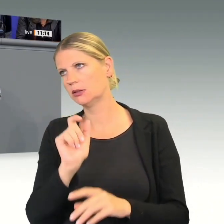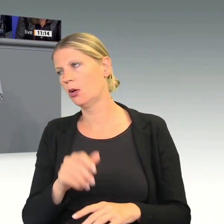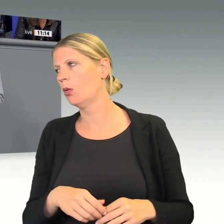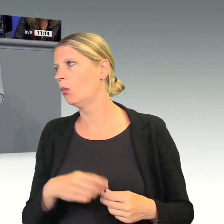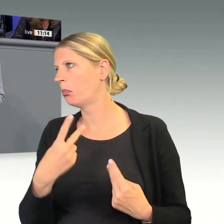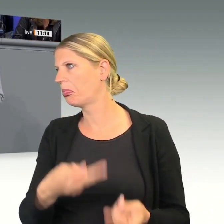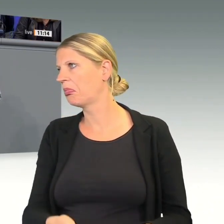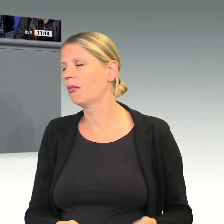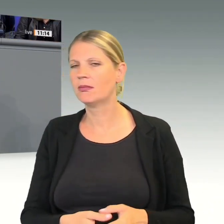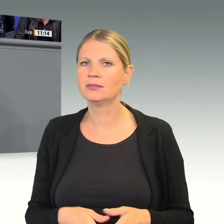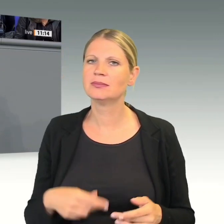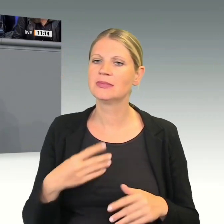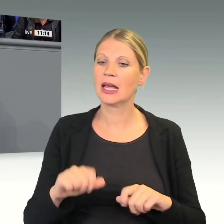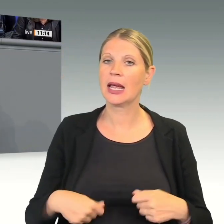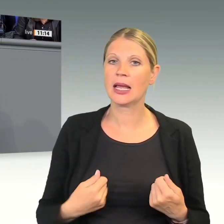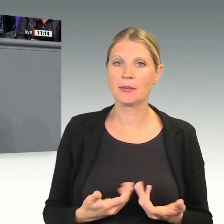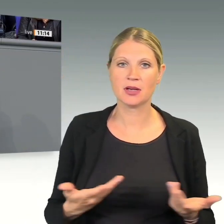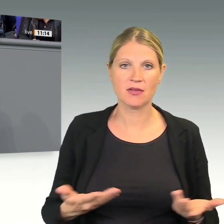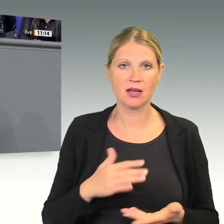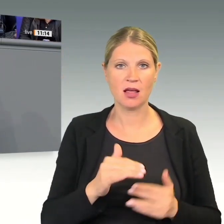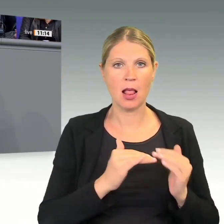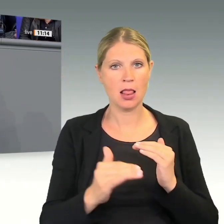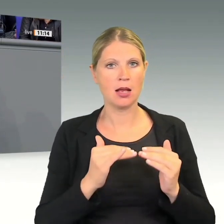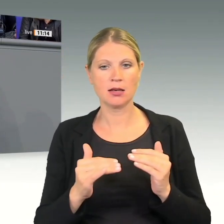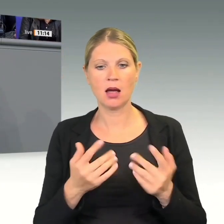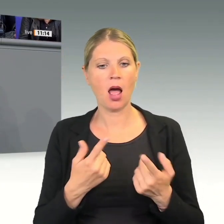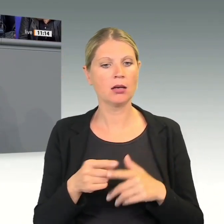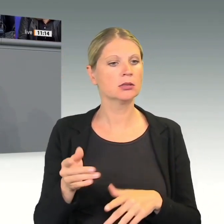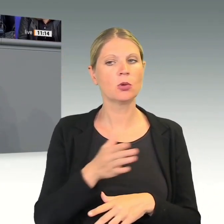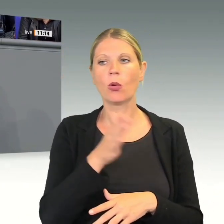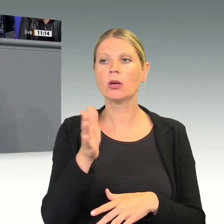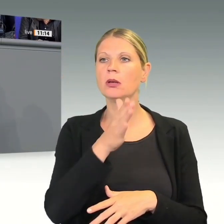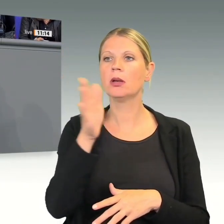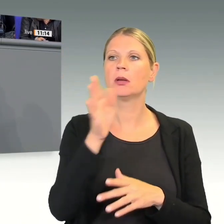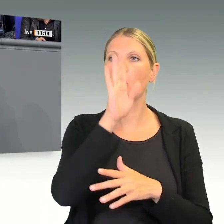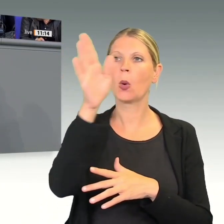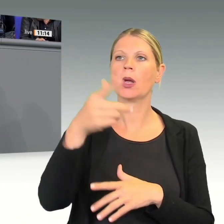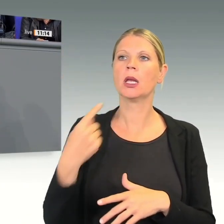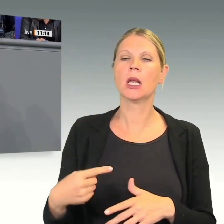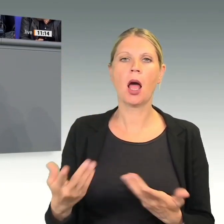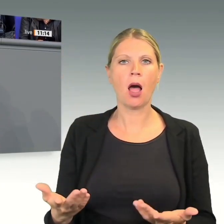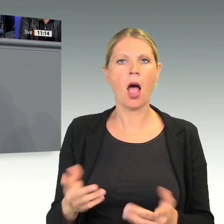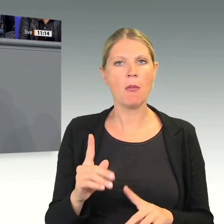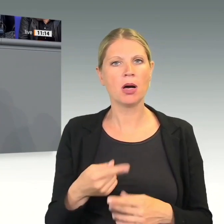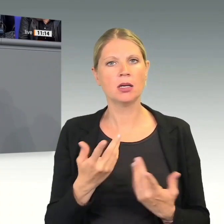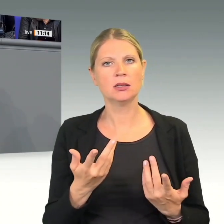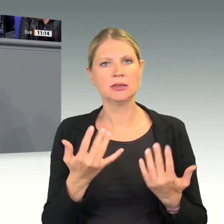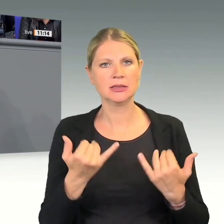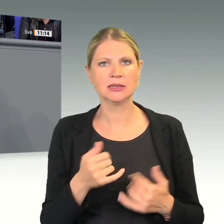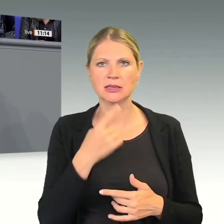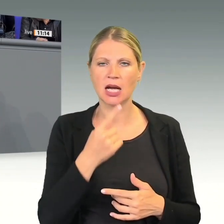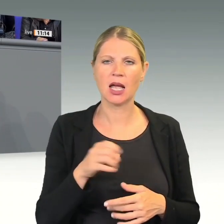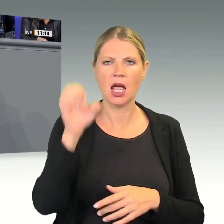hat dazu geführt, dass auch diese Länder sich anders orientieren. Wer aber den Glaube hier verbreitet mit einem EU